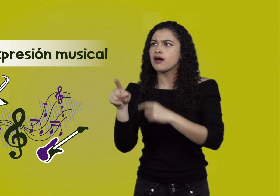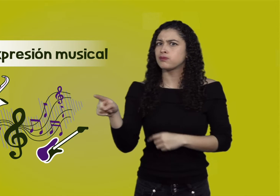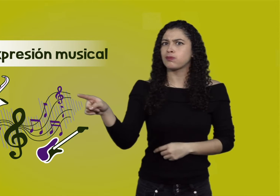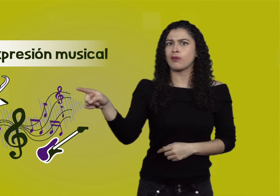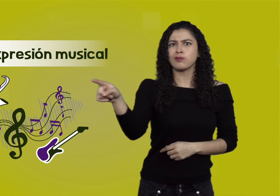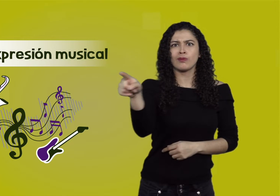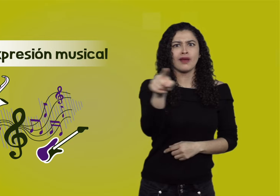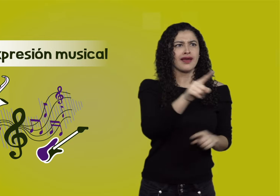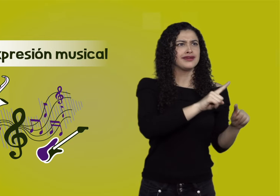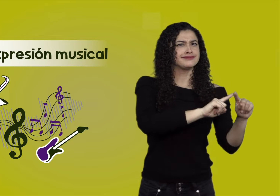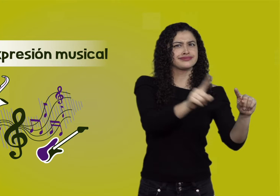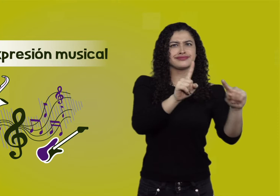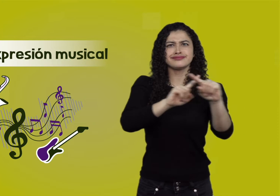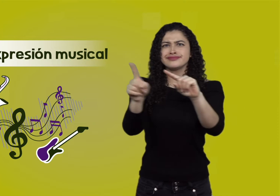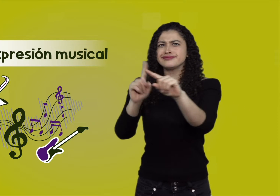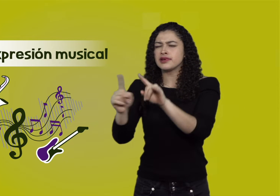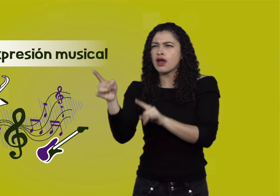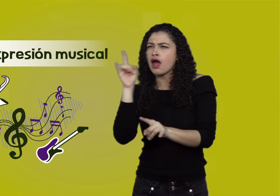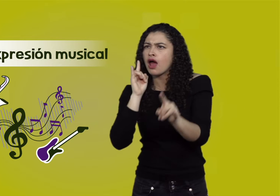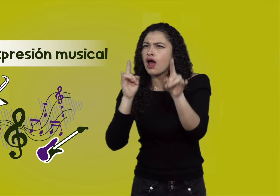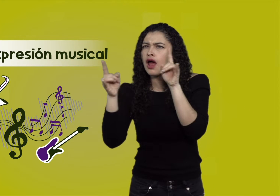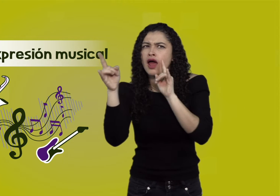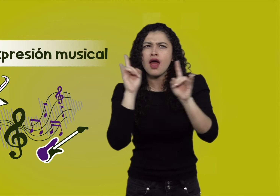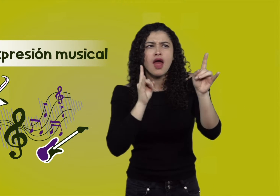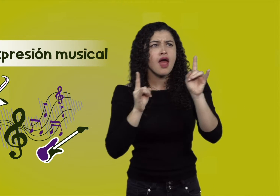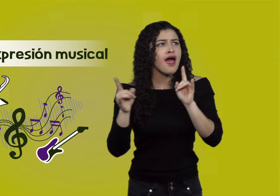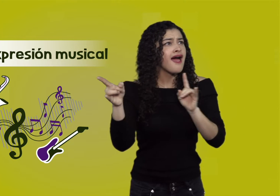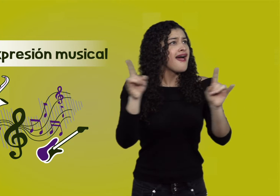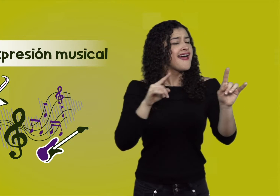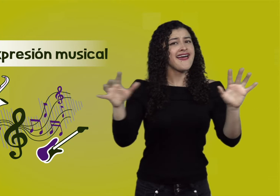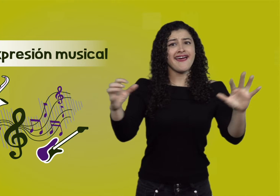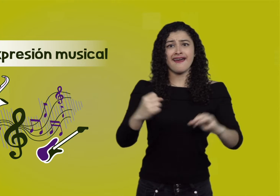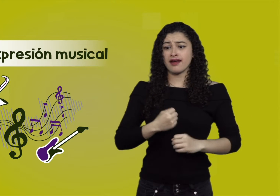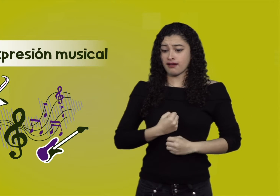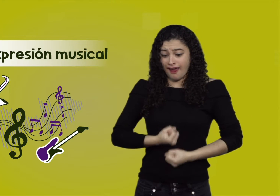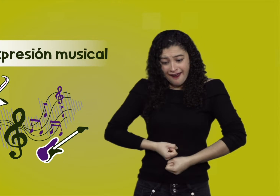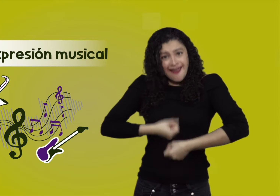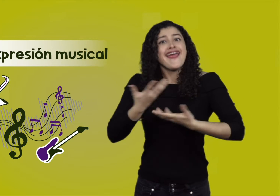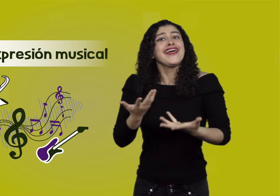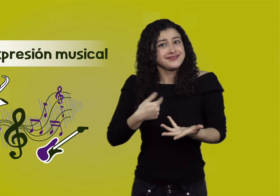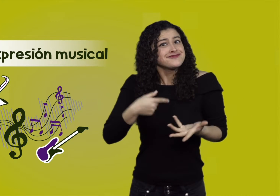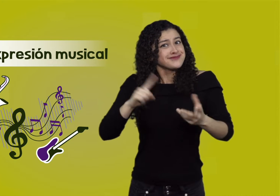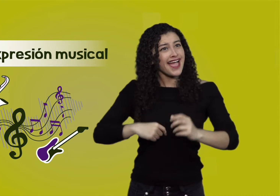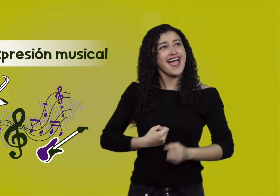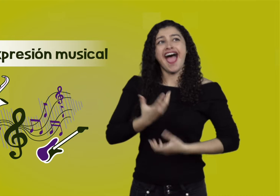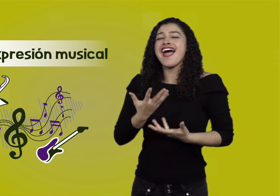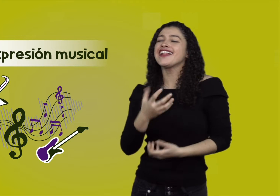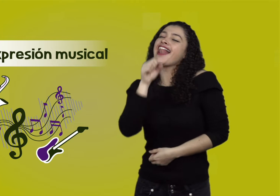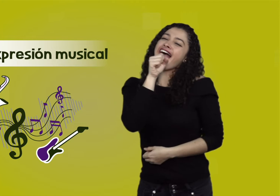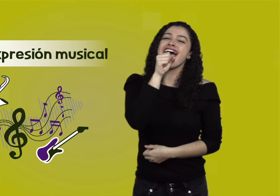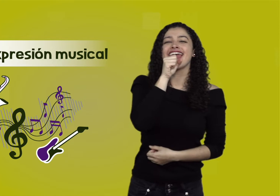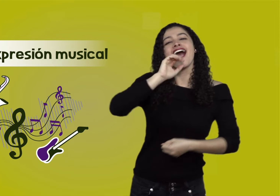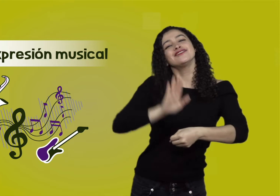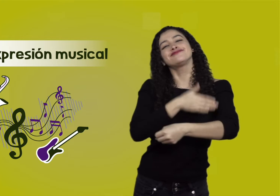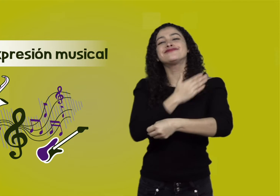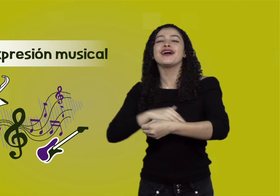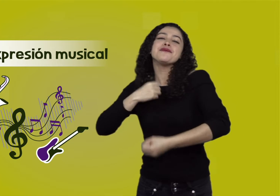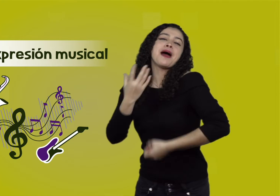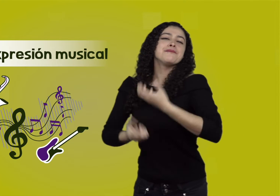romántica, entre otros. Todo esto busca que los niños y niñas disfruten la música y también